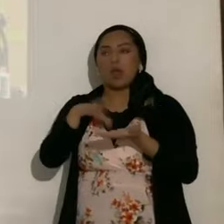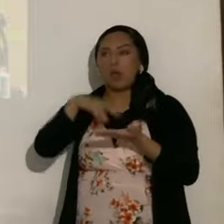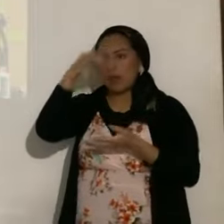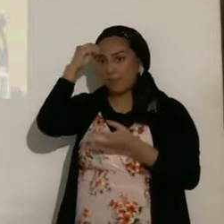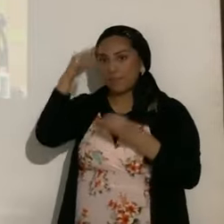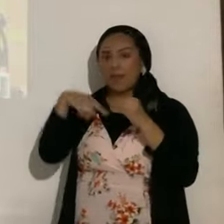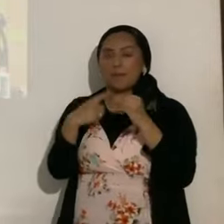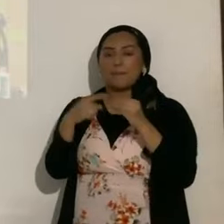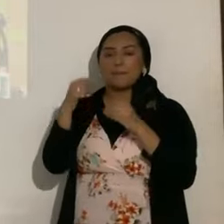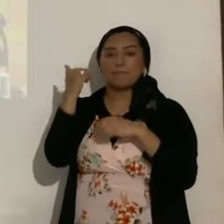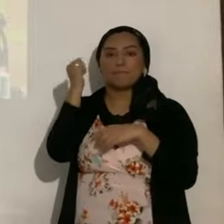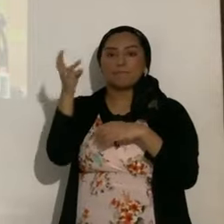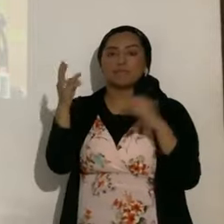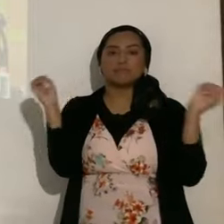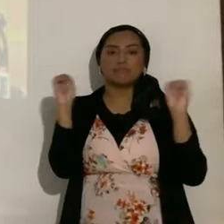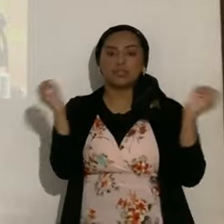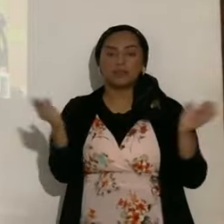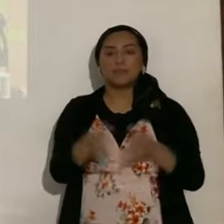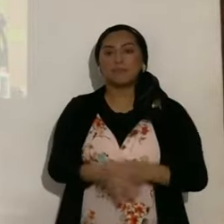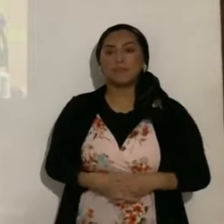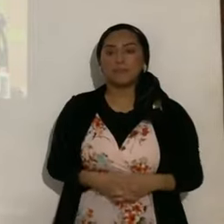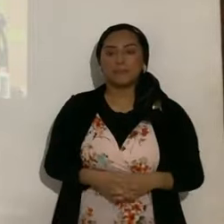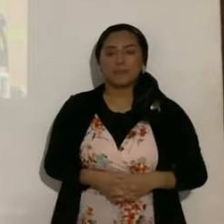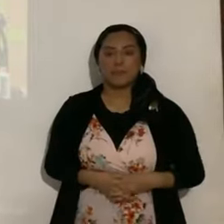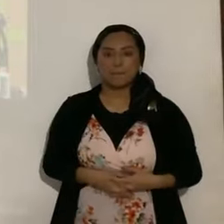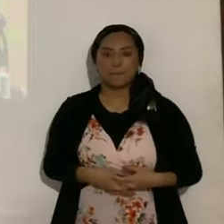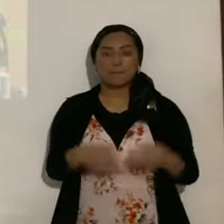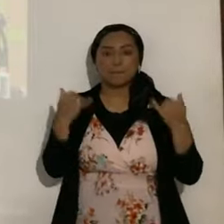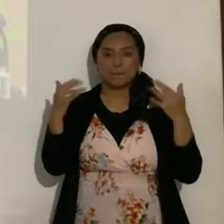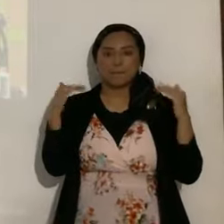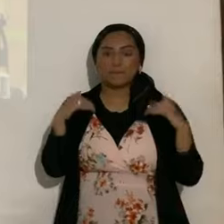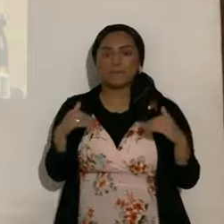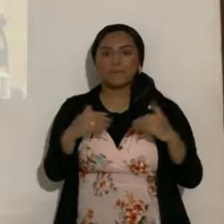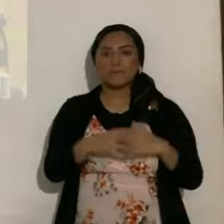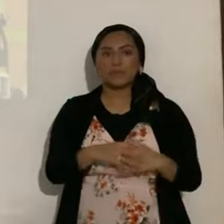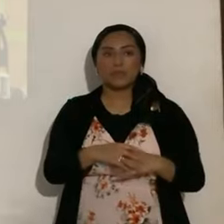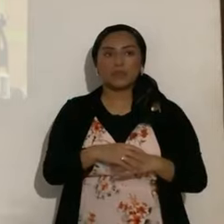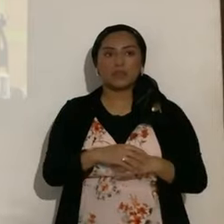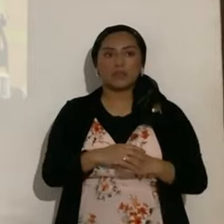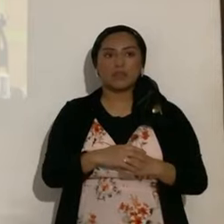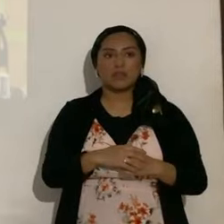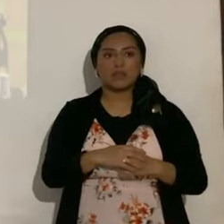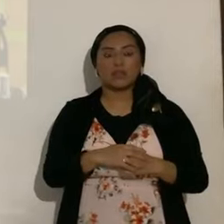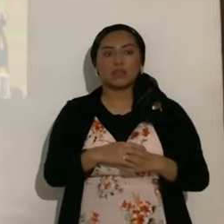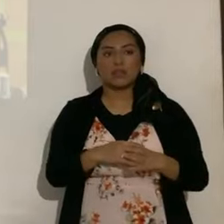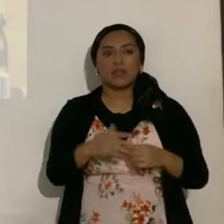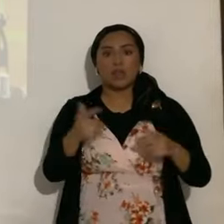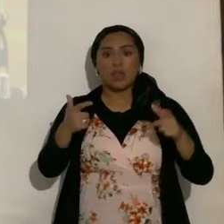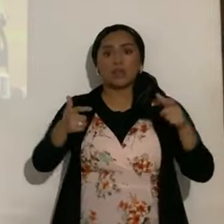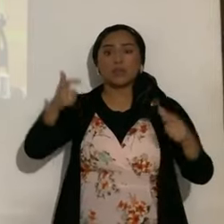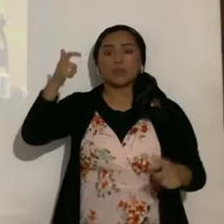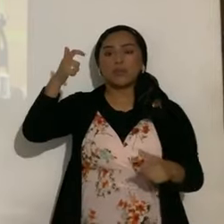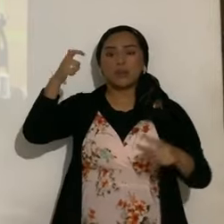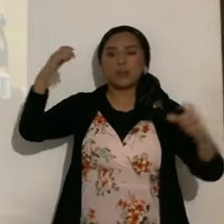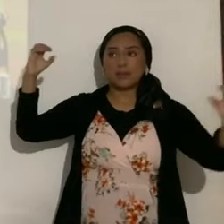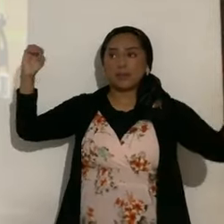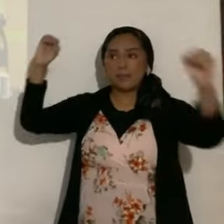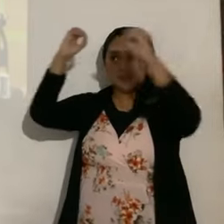Mashiach. Bueno, ahora, el gran eclipse de América del Norte,